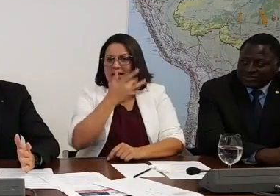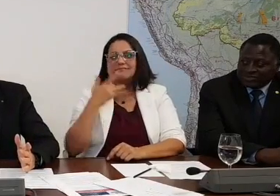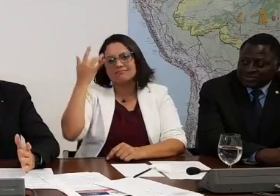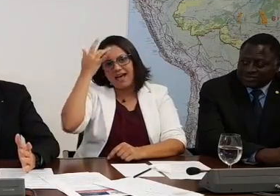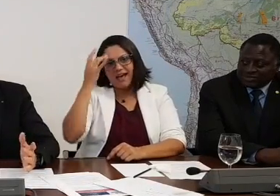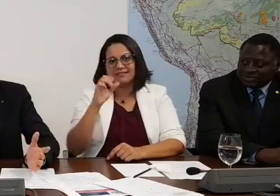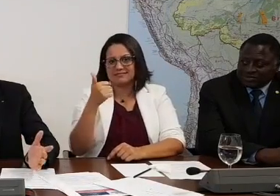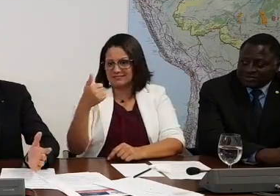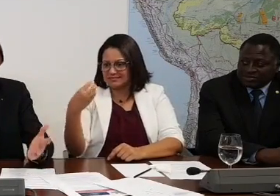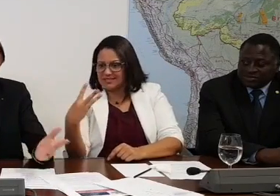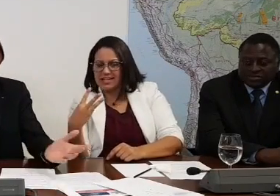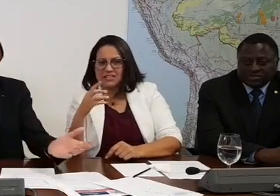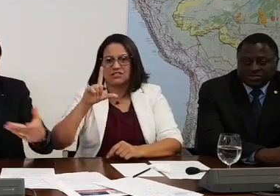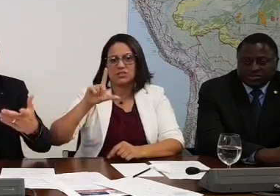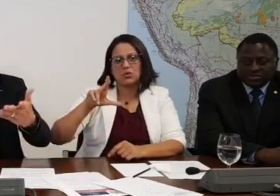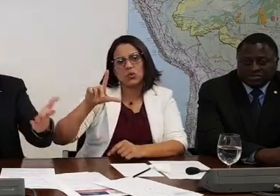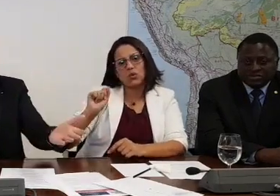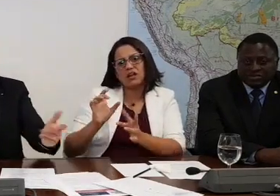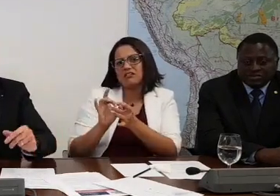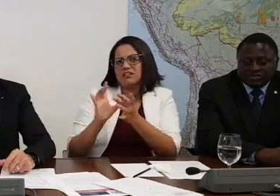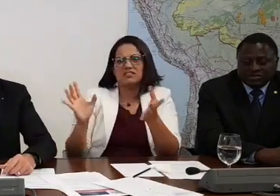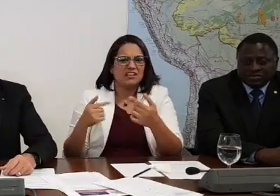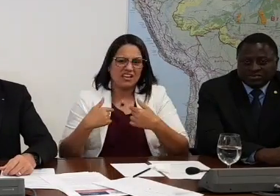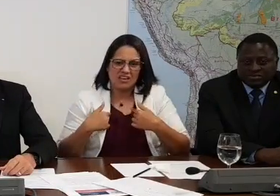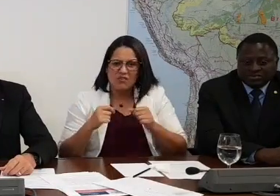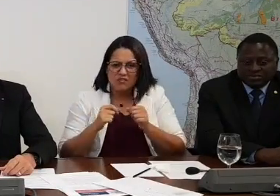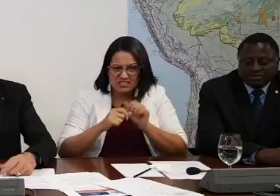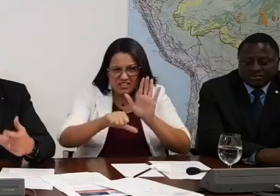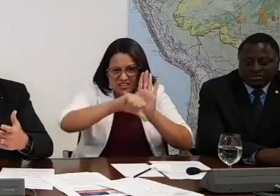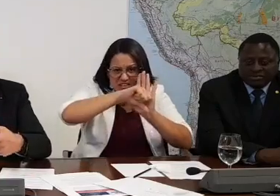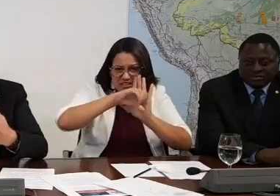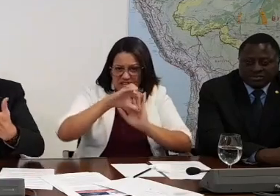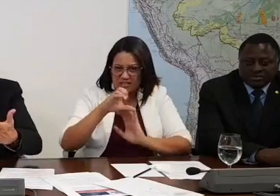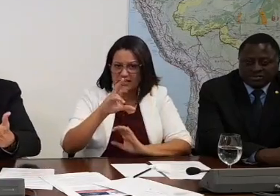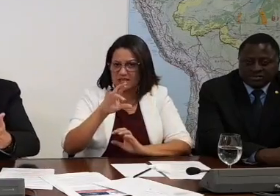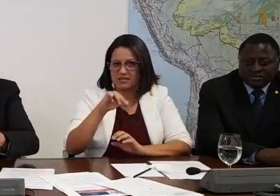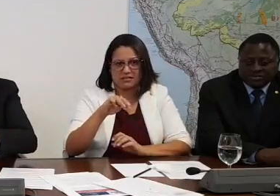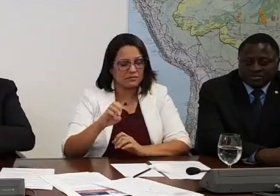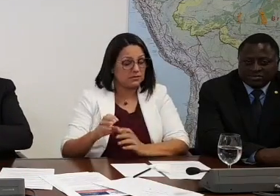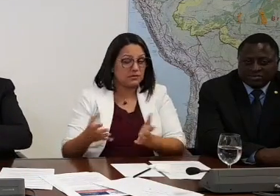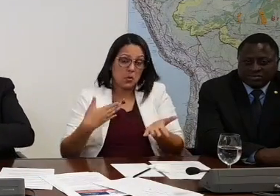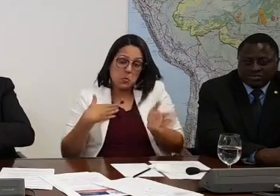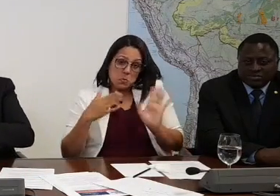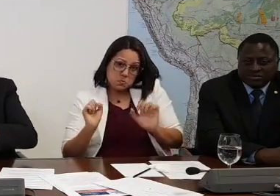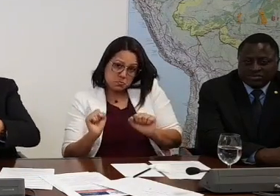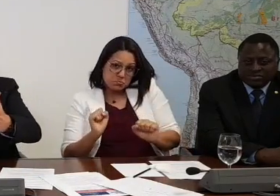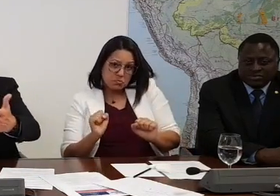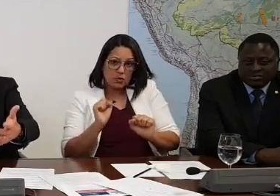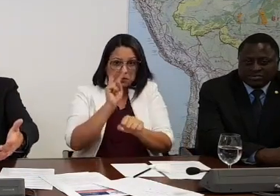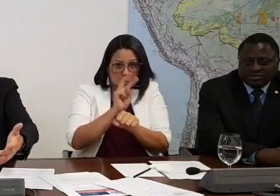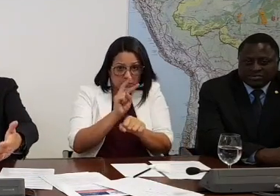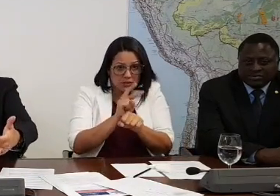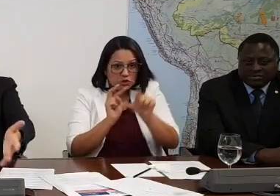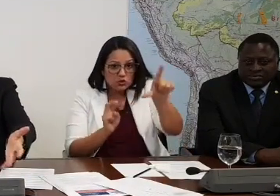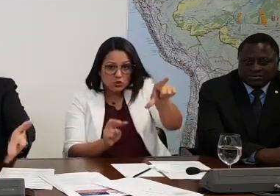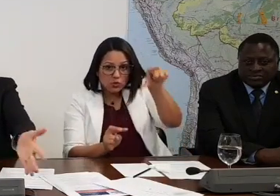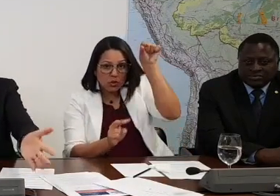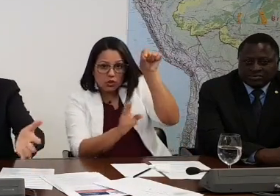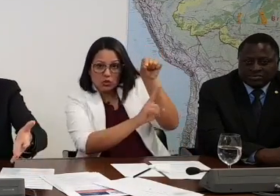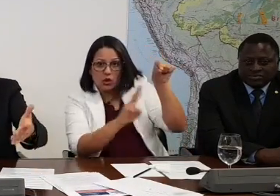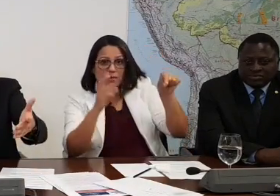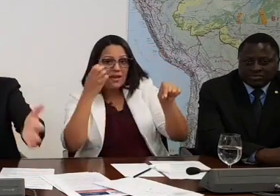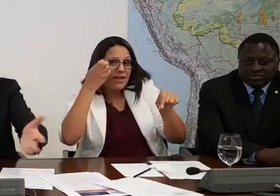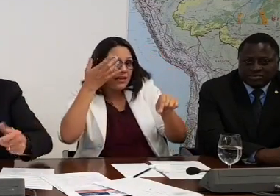nepotismo, Não é nepotismo. Se fosse, você acha que cometei um crime? A impossível indicação passa por uma